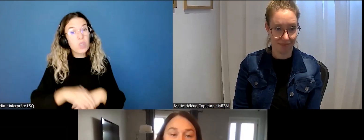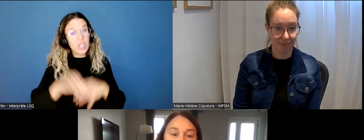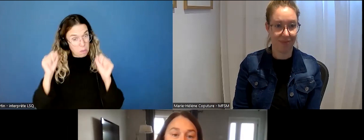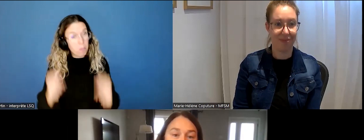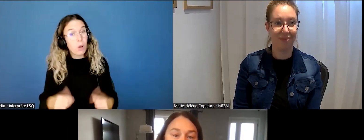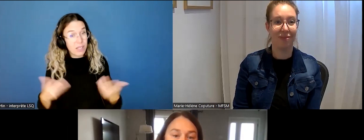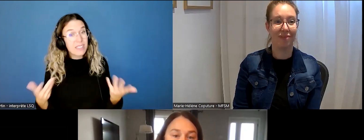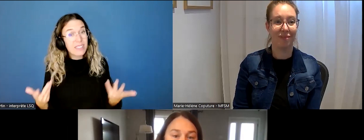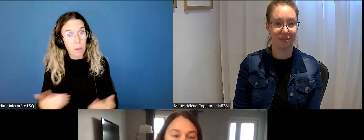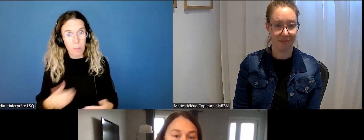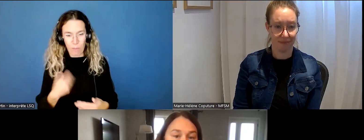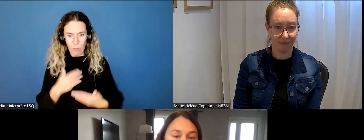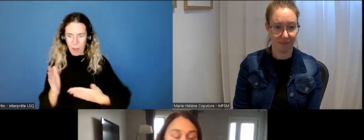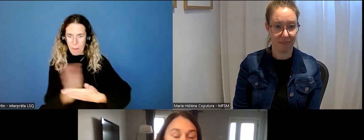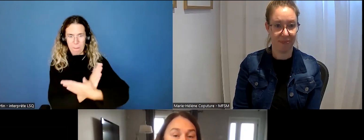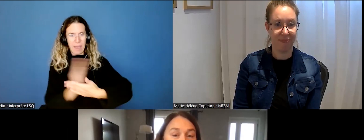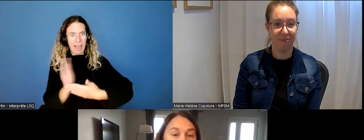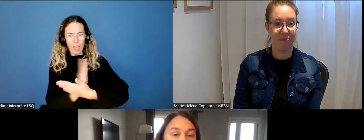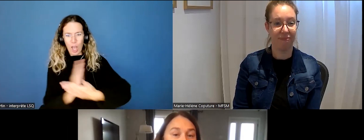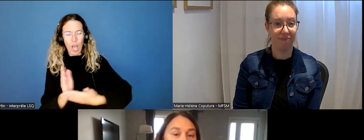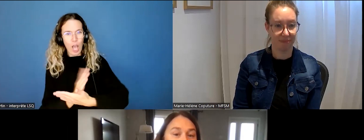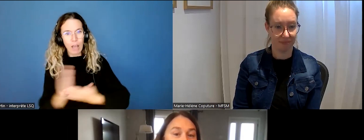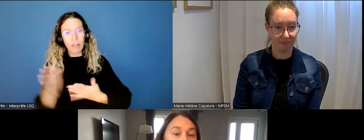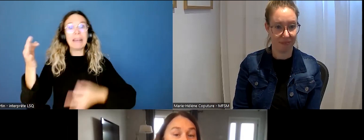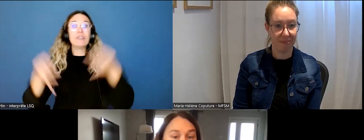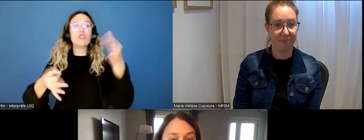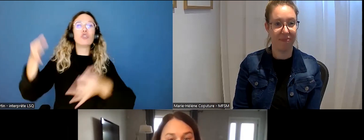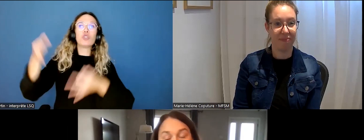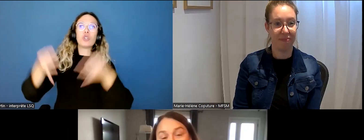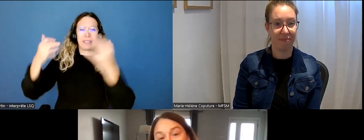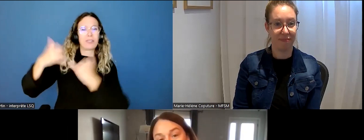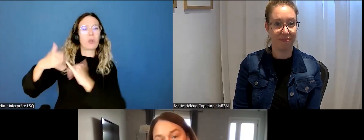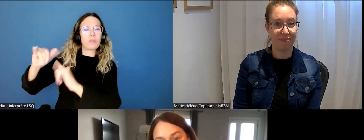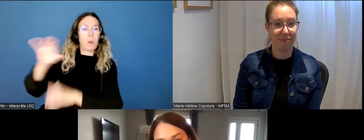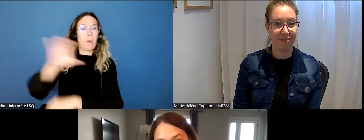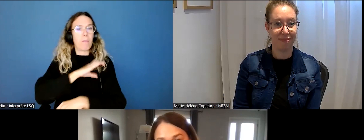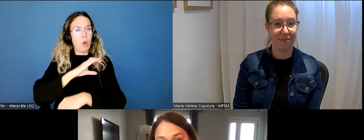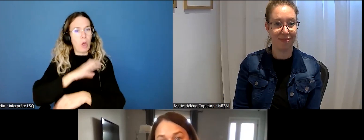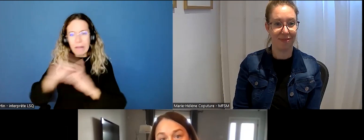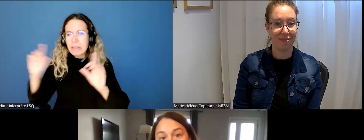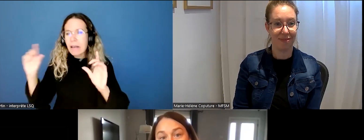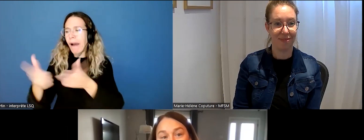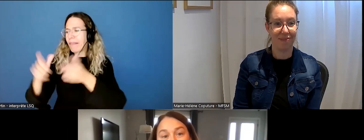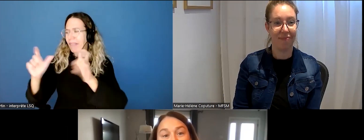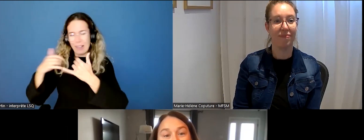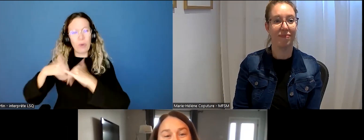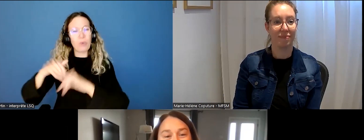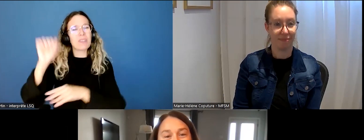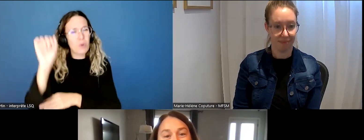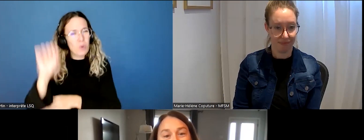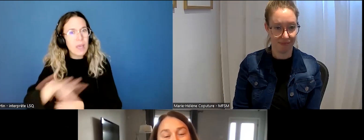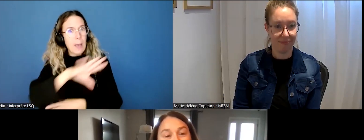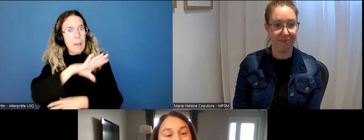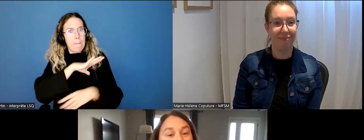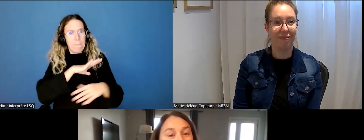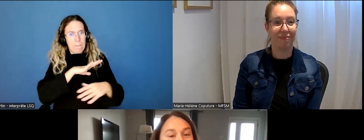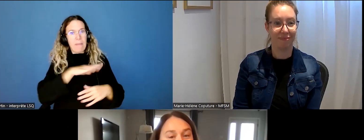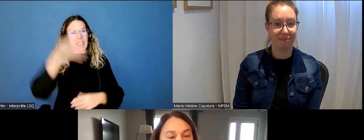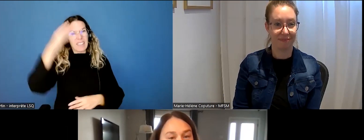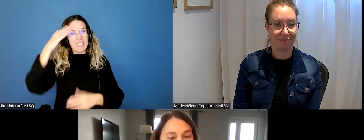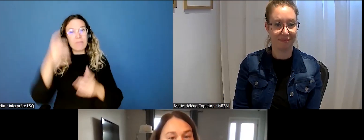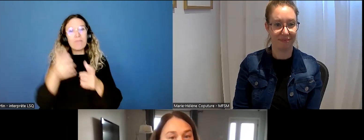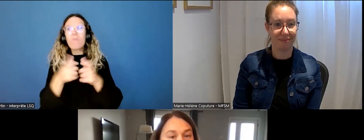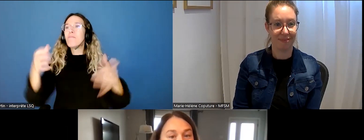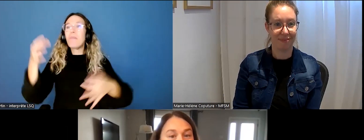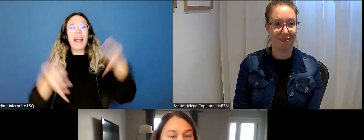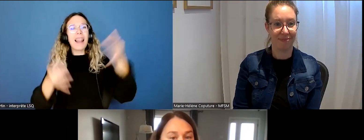jouer parce que pendant un certain temps, bon, oui, la justice continuait, la police continuait à jouer son rôle, mais on savait que les palais de justice,